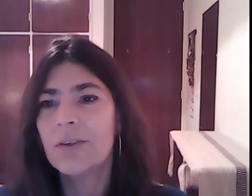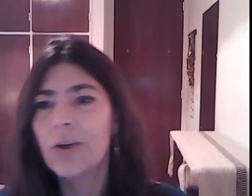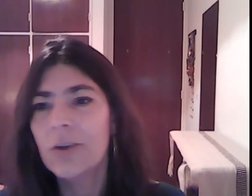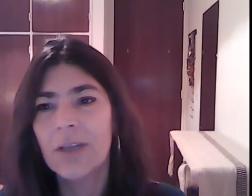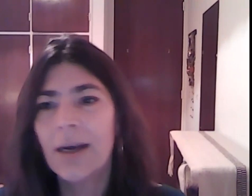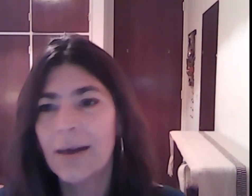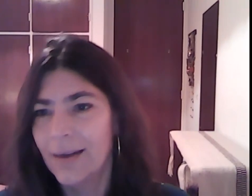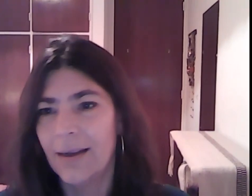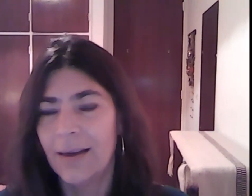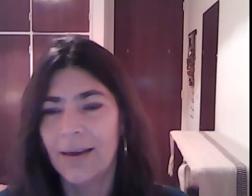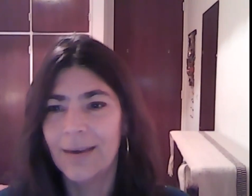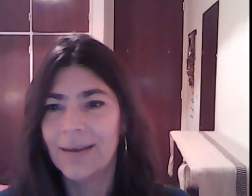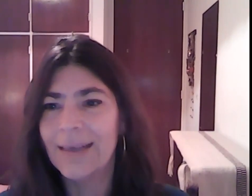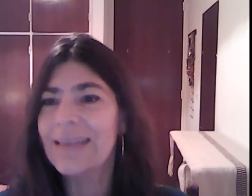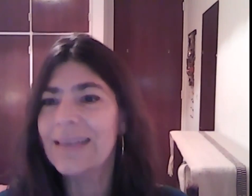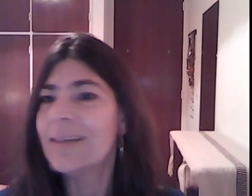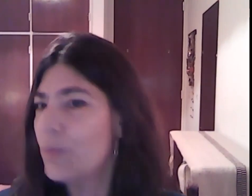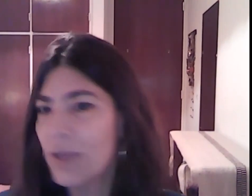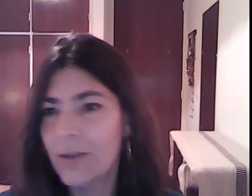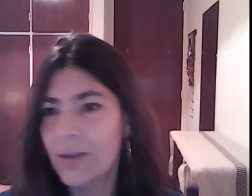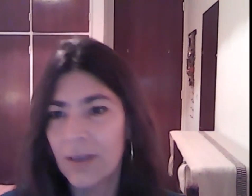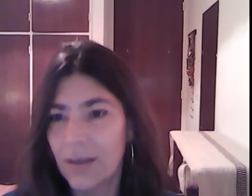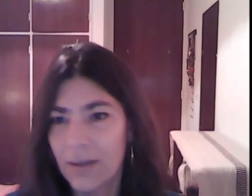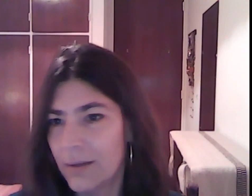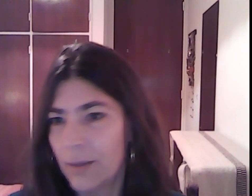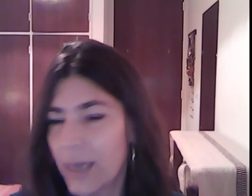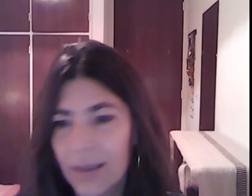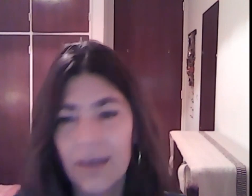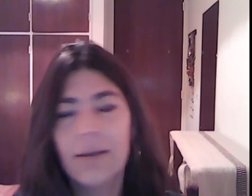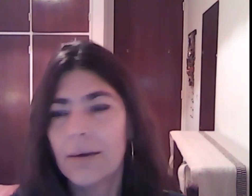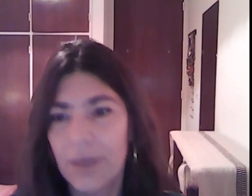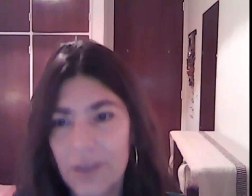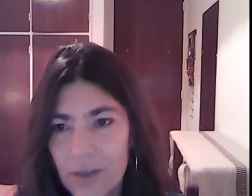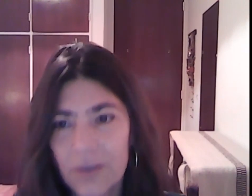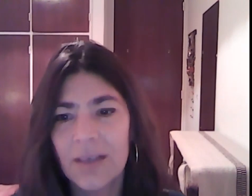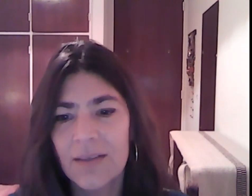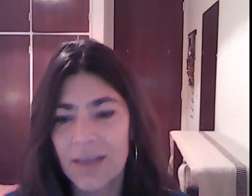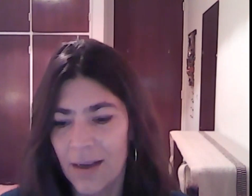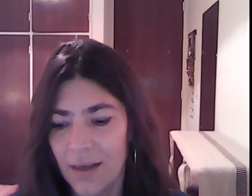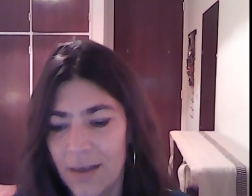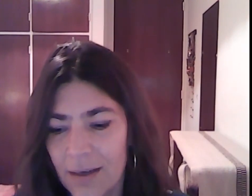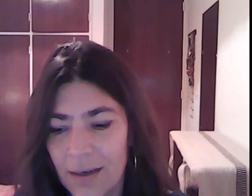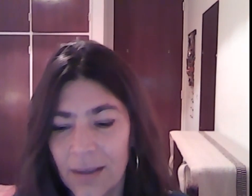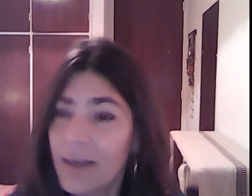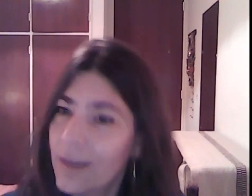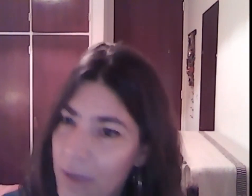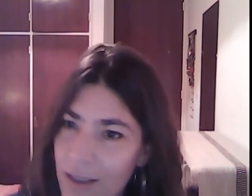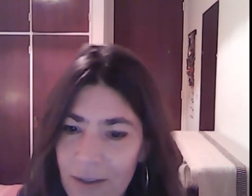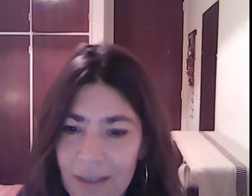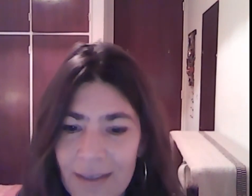nota ese crecimiento de prácticas, de reflexiones y de articulaciones. Así